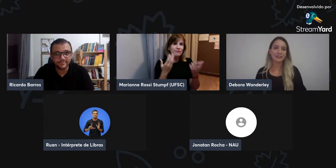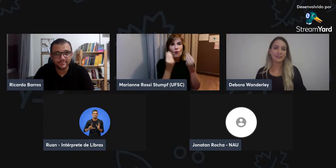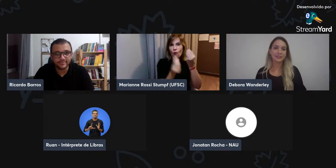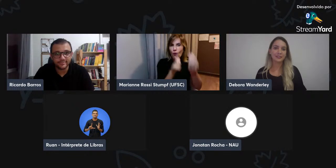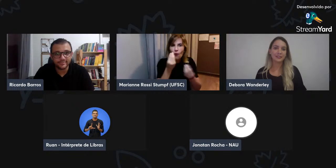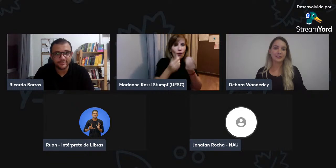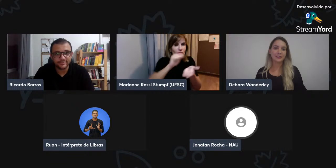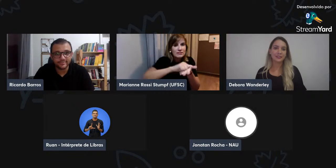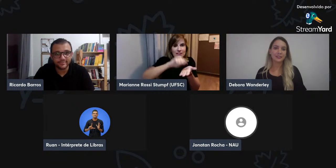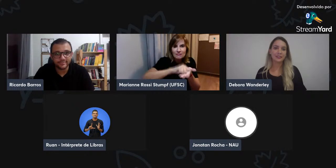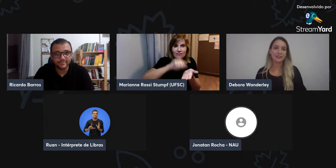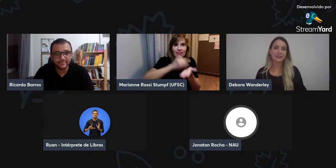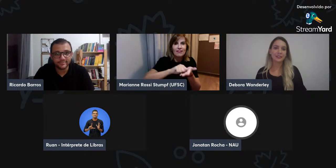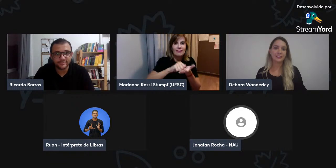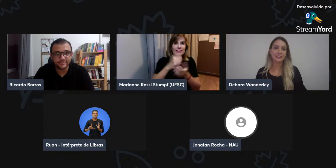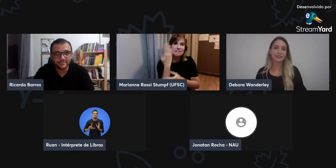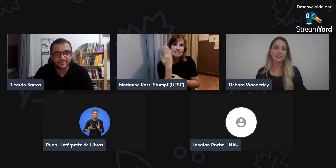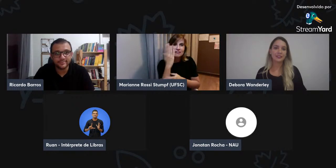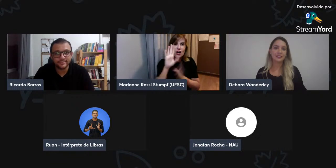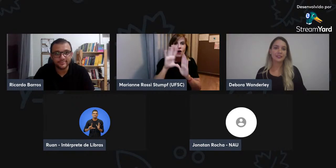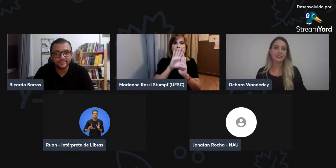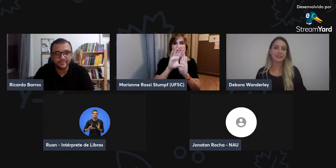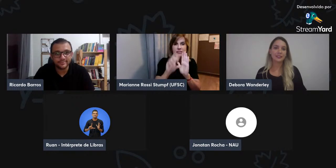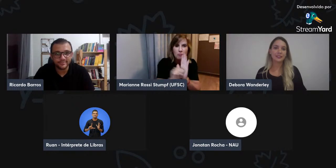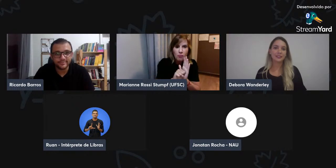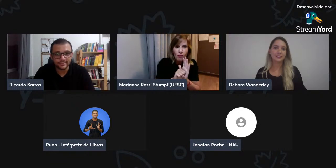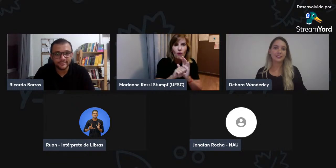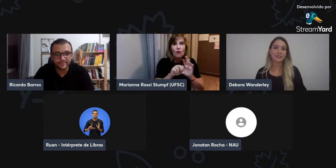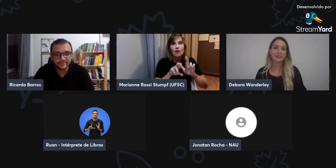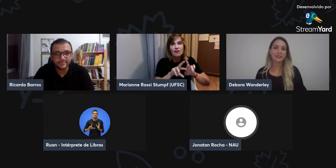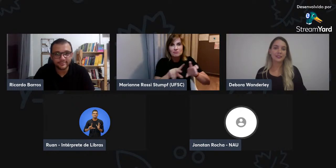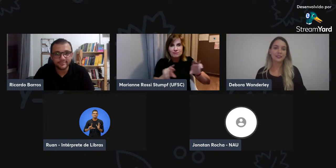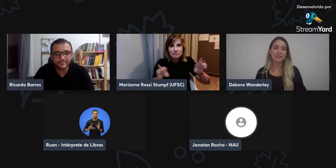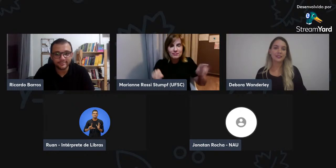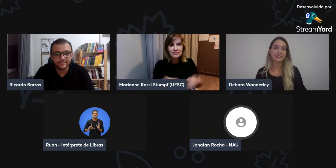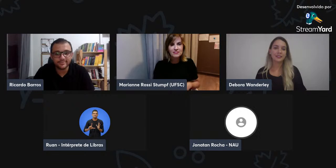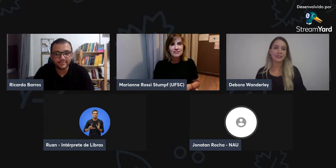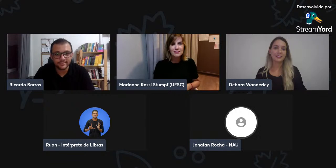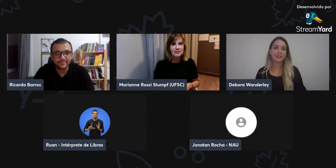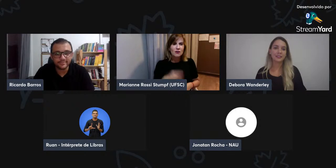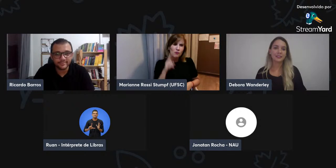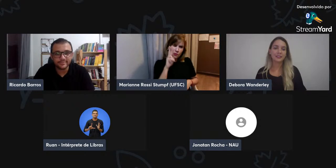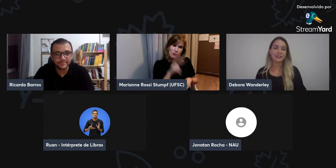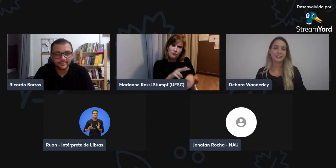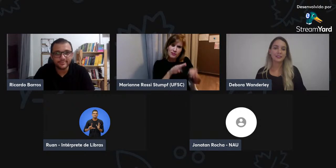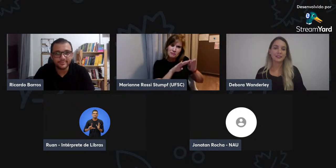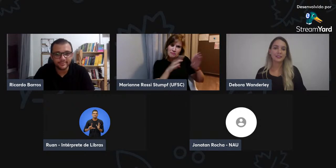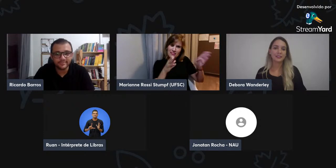Então, comecei a divulgar, né? Esse sistema da escrita.